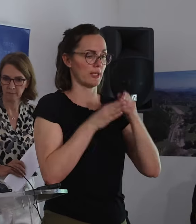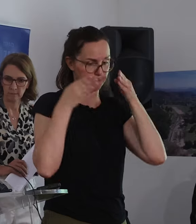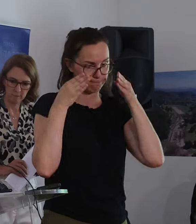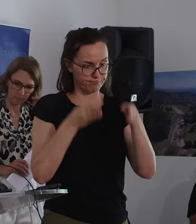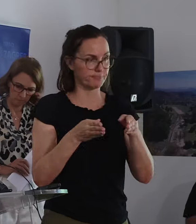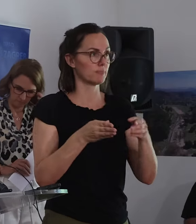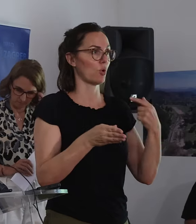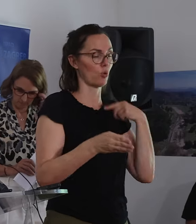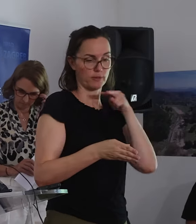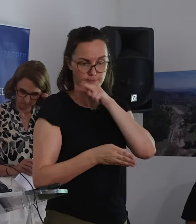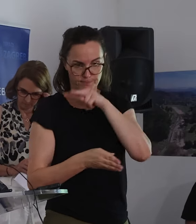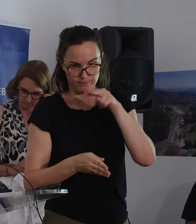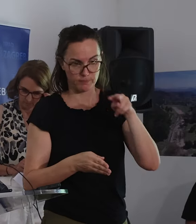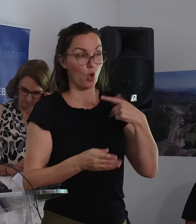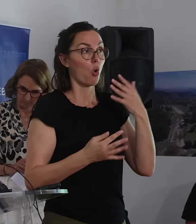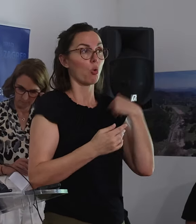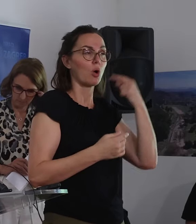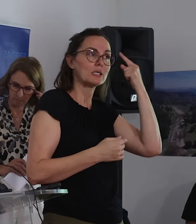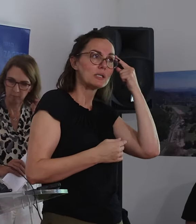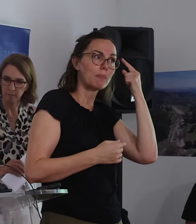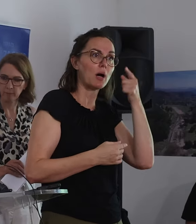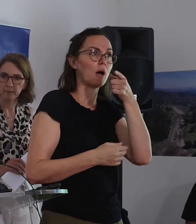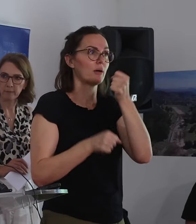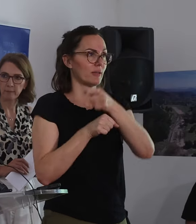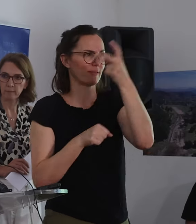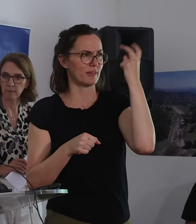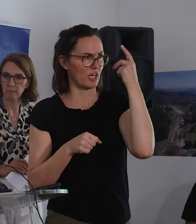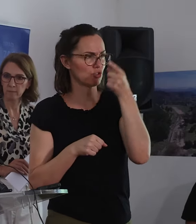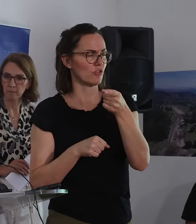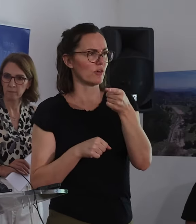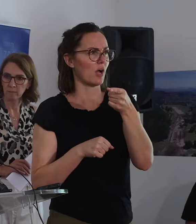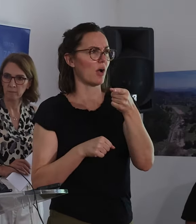izlaze na teren. Znači, koliko znam, ako se radi u trešnici,